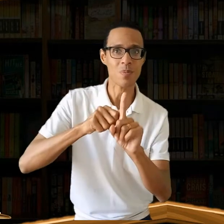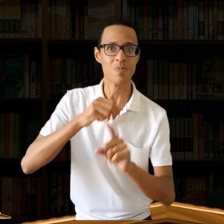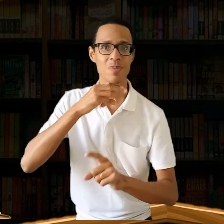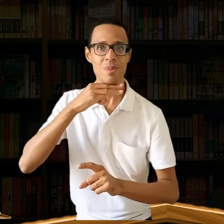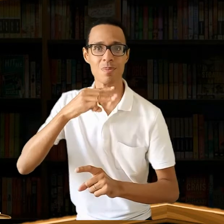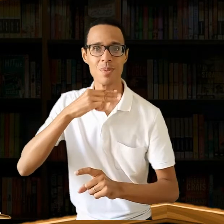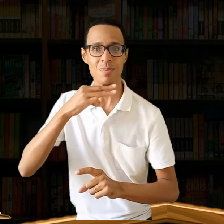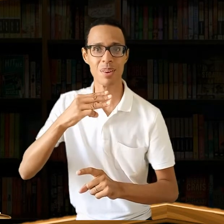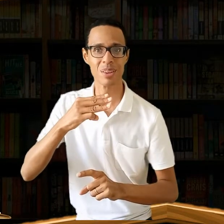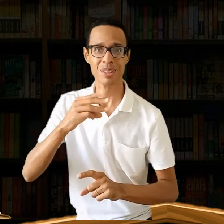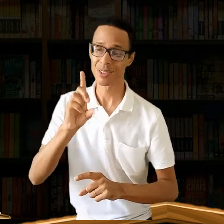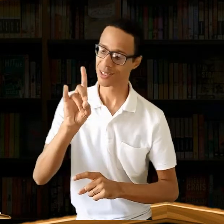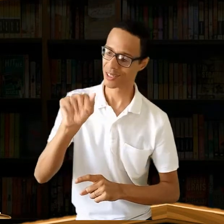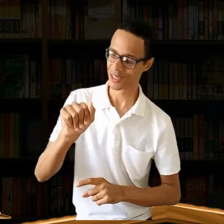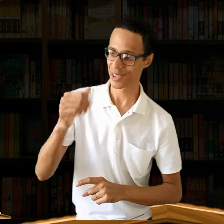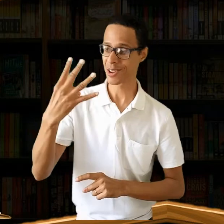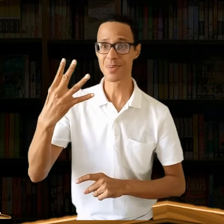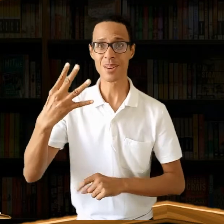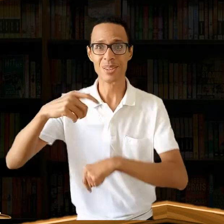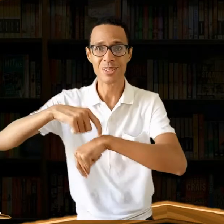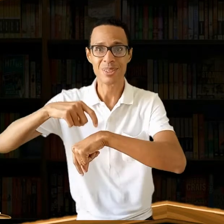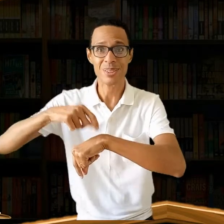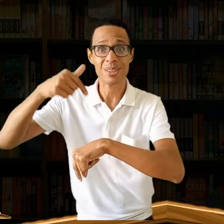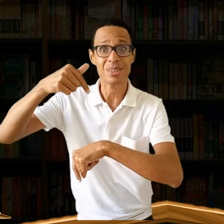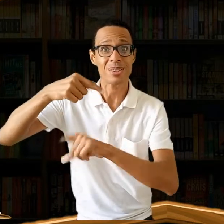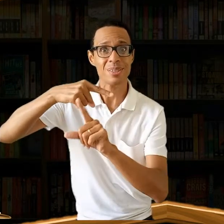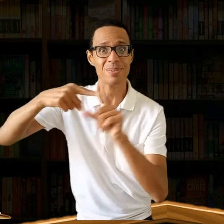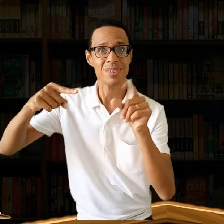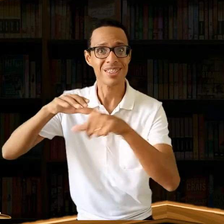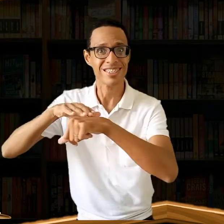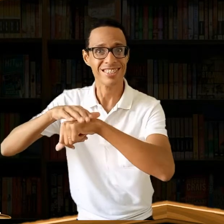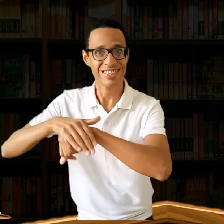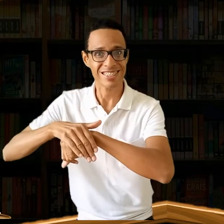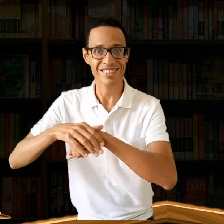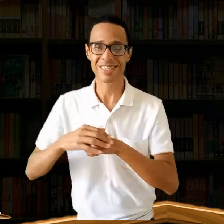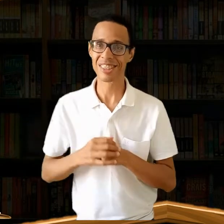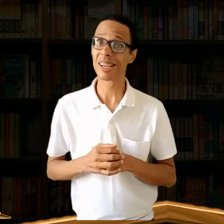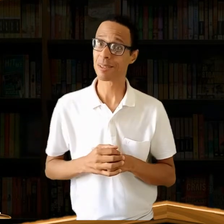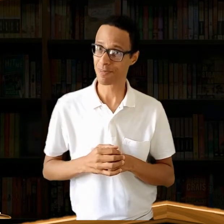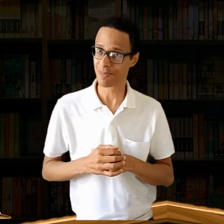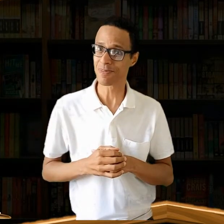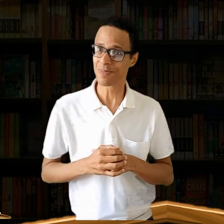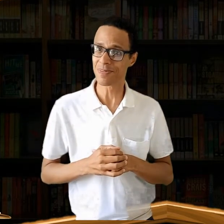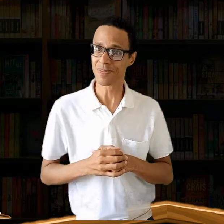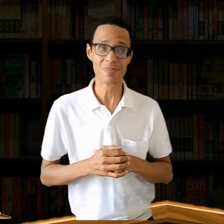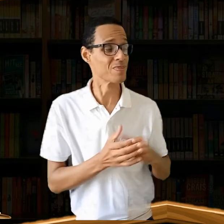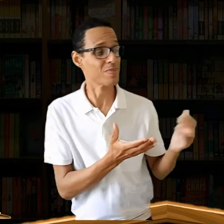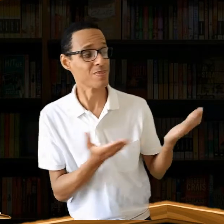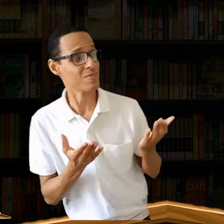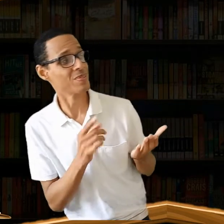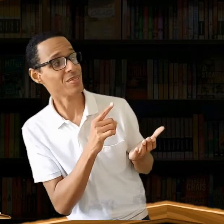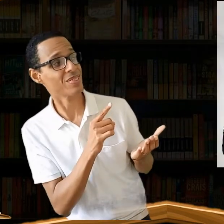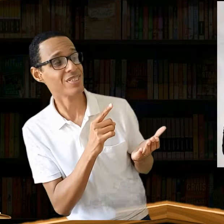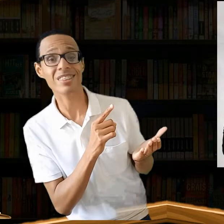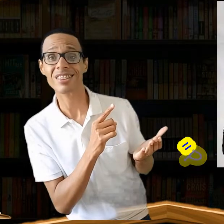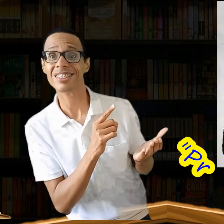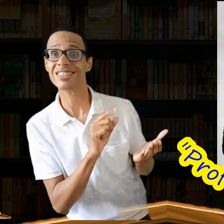para o dia 4 de março, às 19h30. Nesse dia, a professora